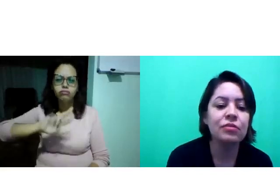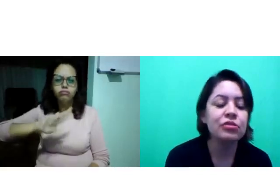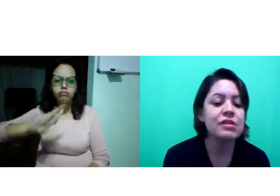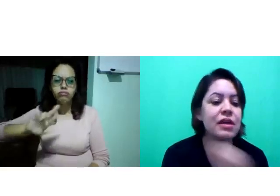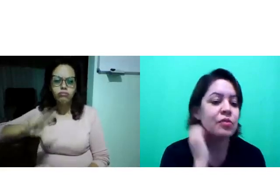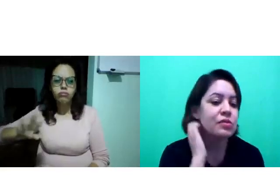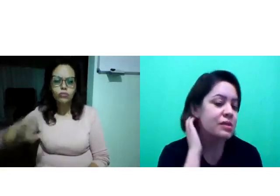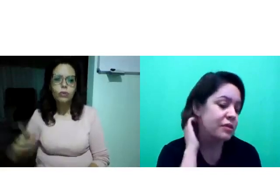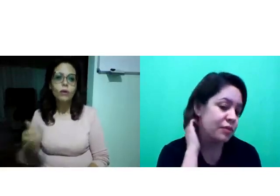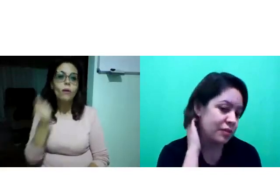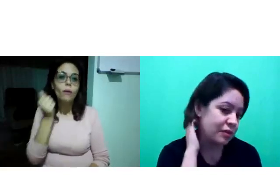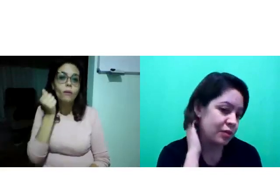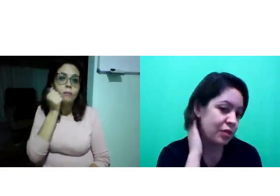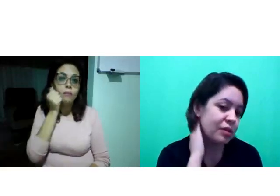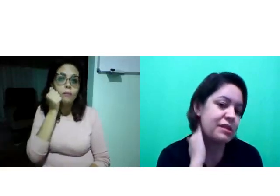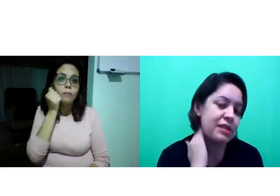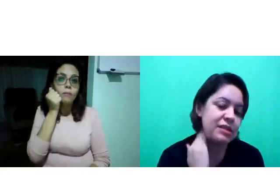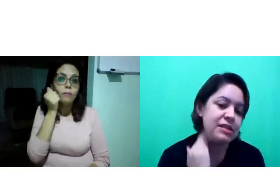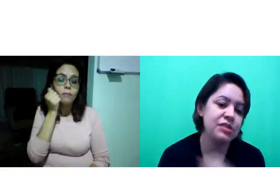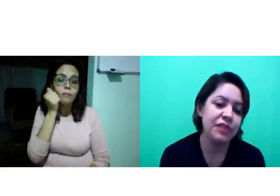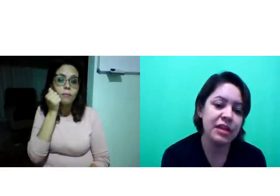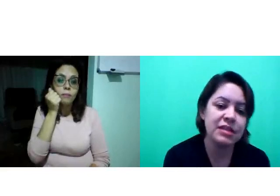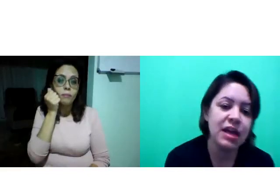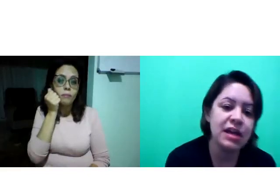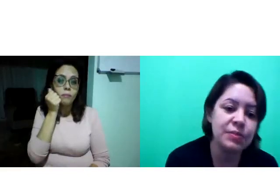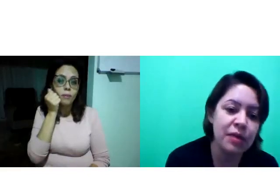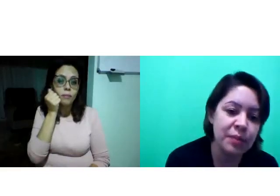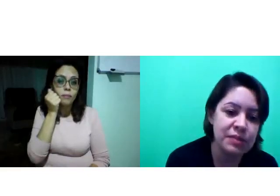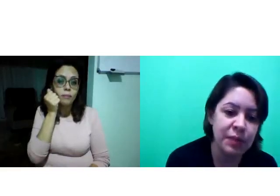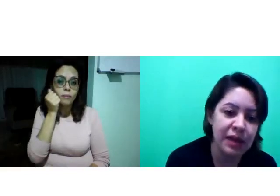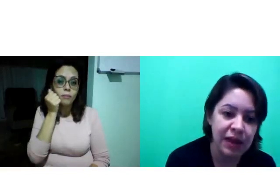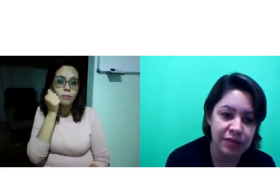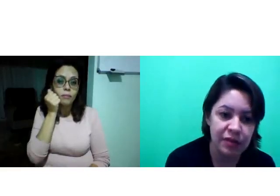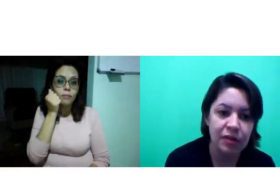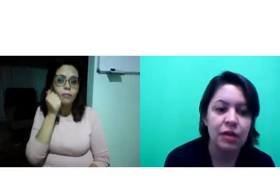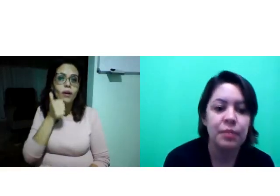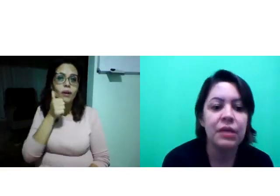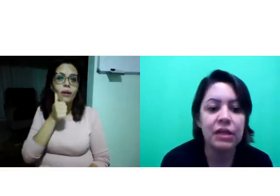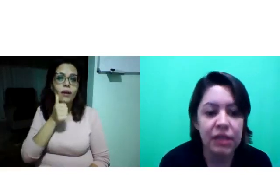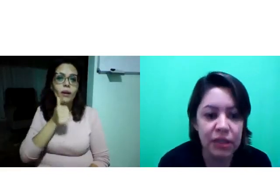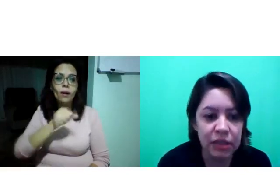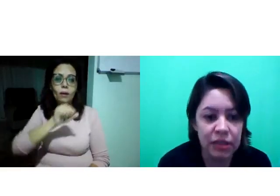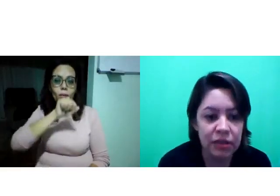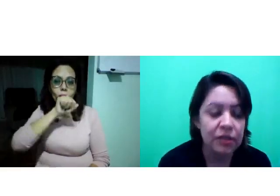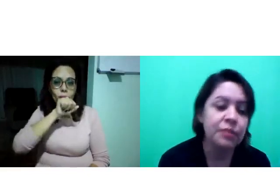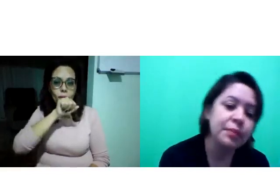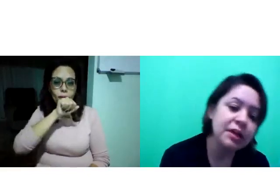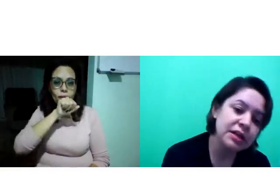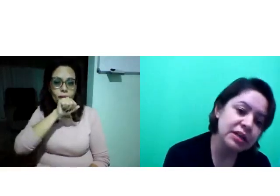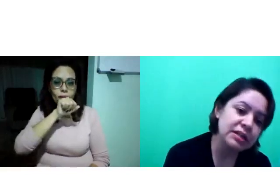Então, nós temos todos esses diferentes sinais para uma mesma palavra. Mãe,